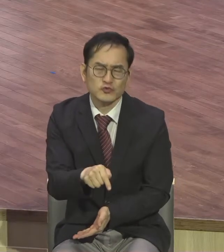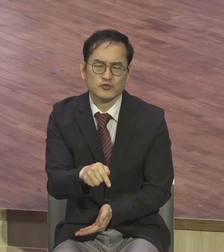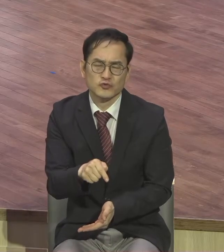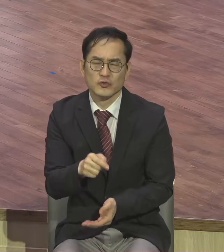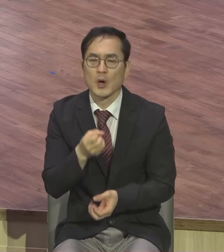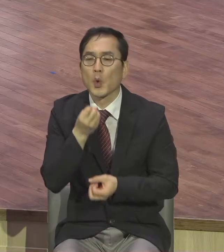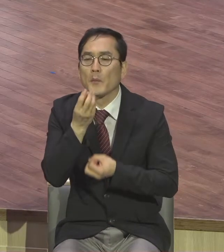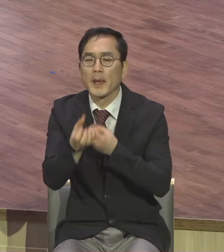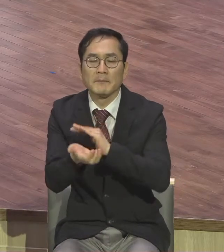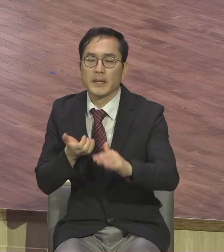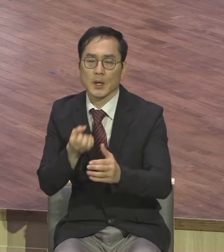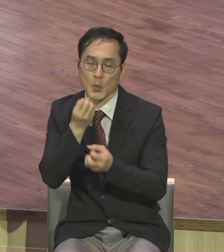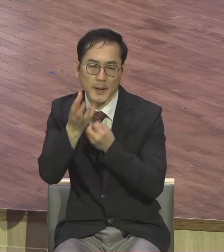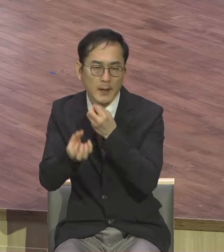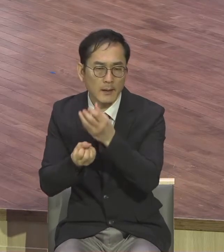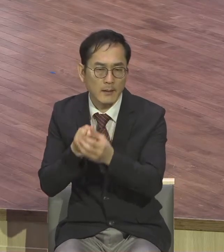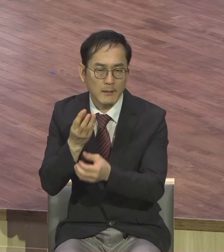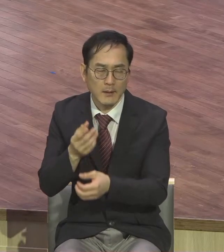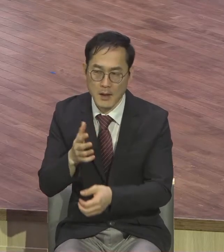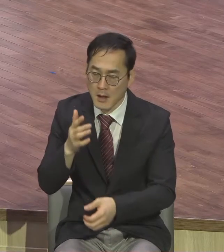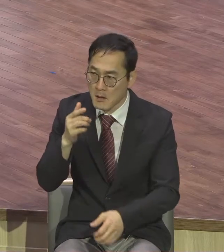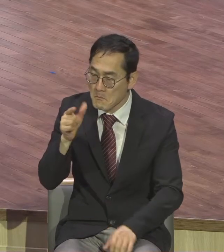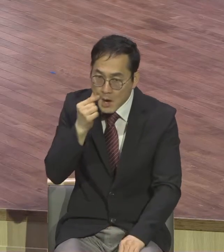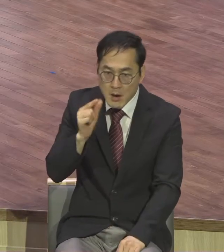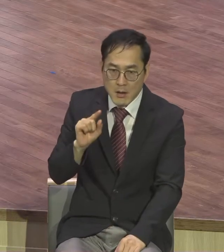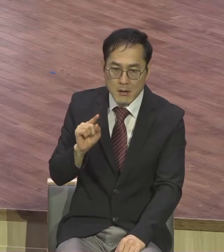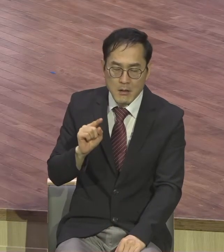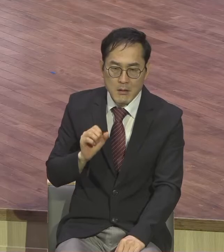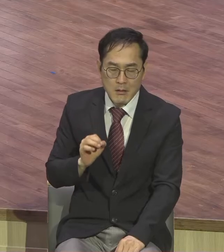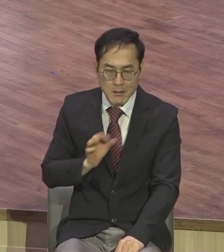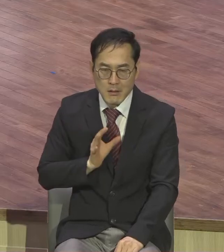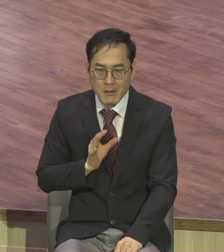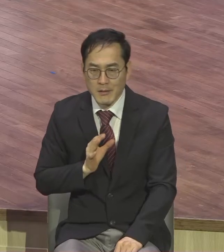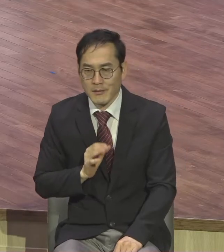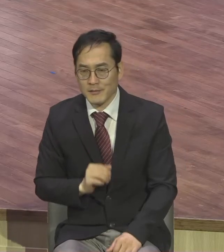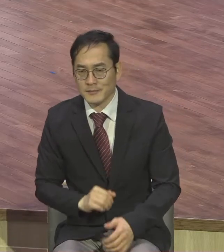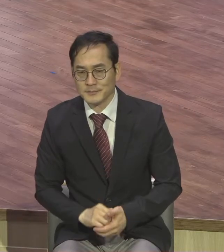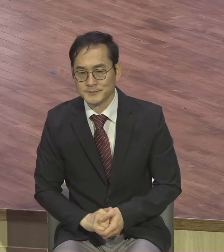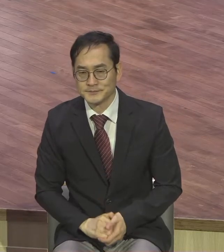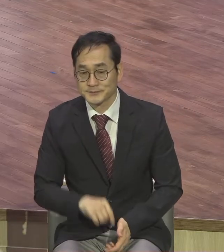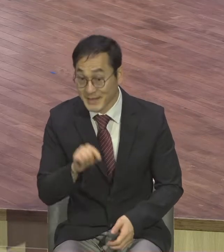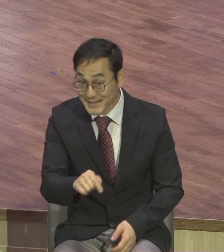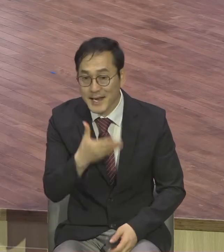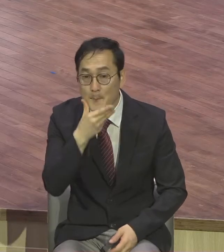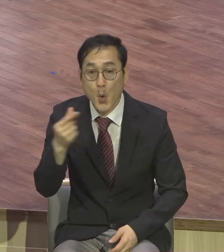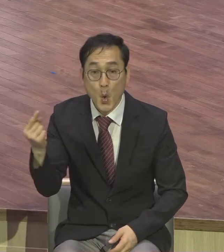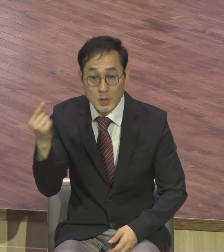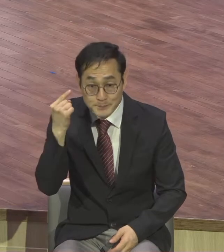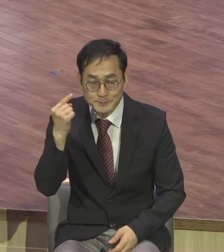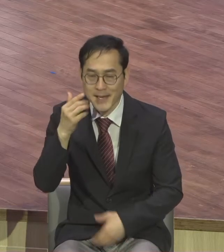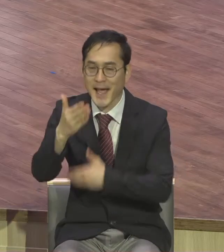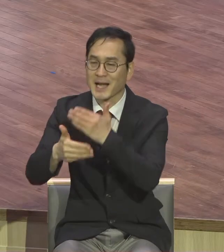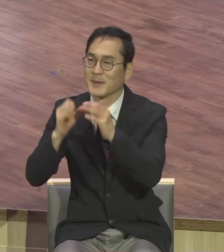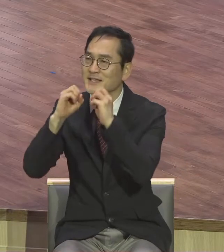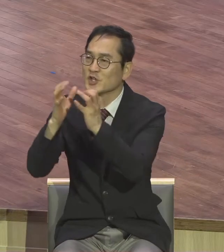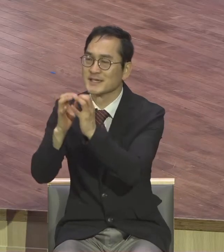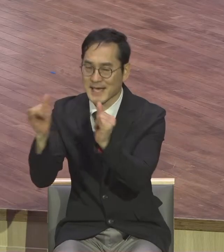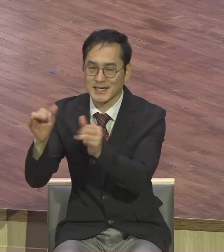이 영적 진리를 일목요연하게 정리를 잘했습니다 이 보금은 하나님의 선지자들을 통하여 그의